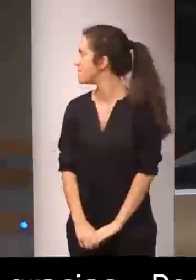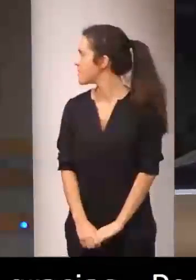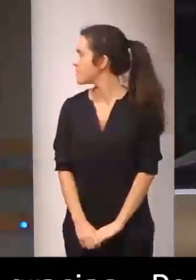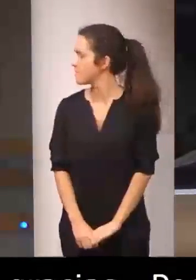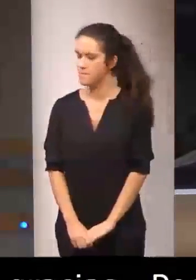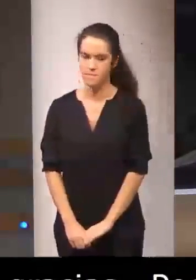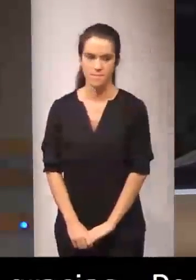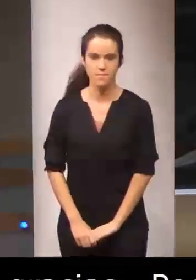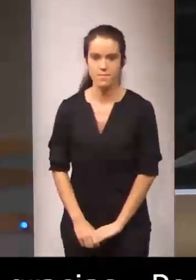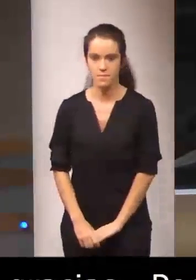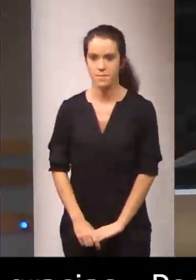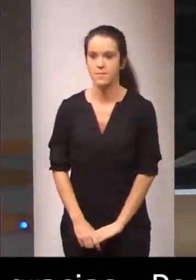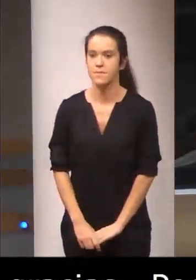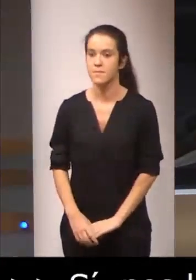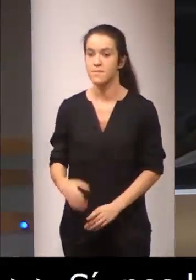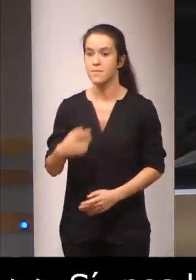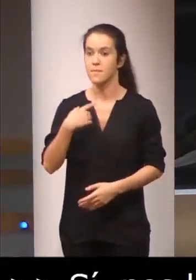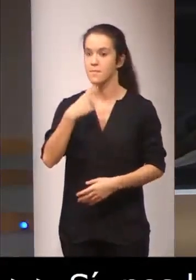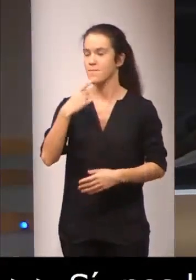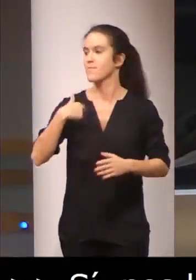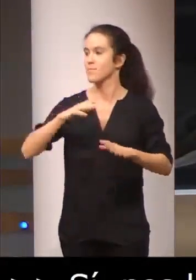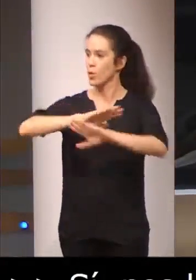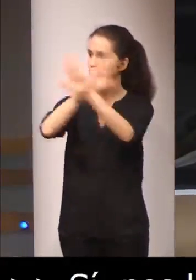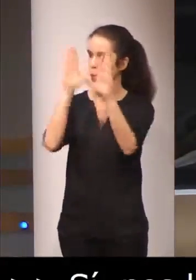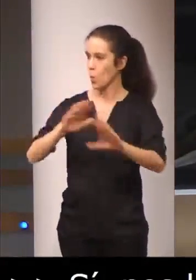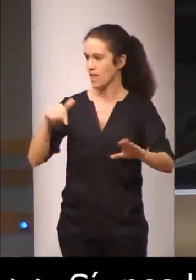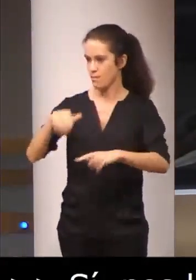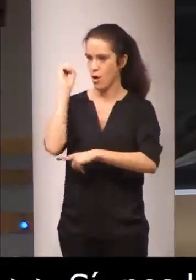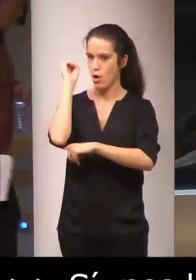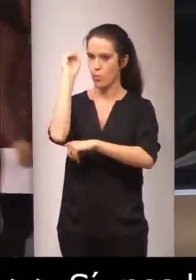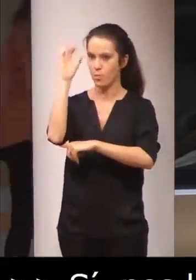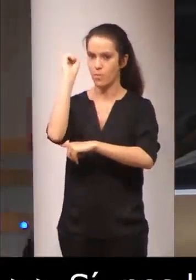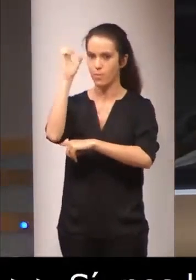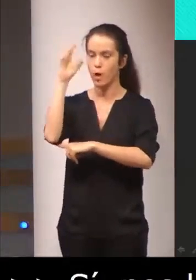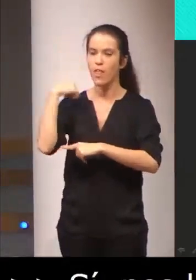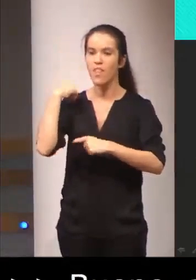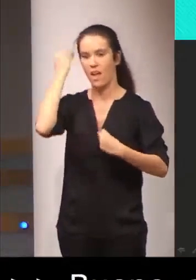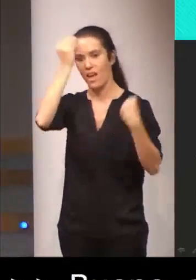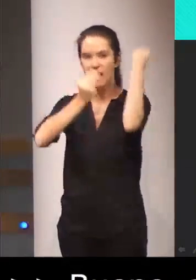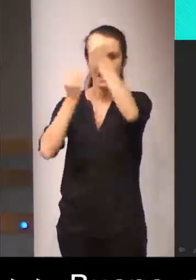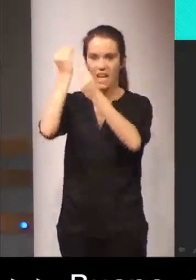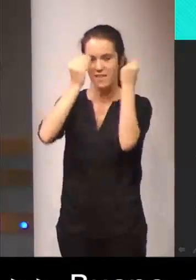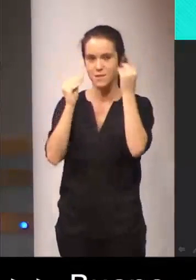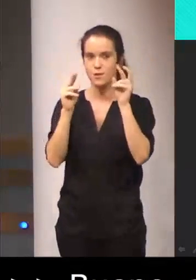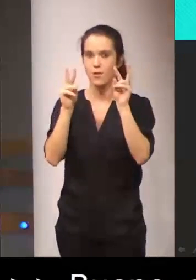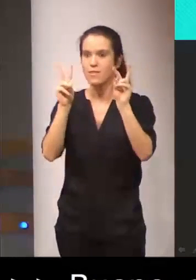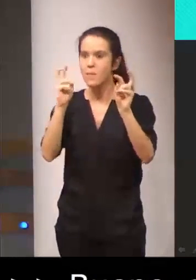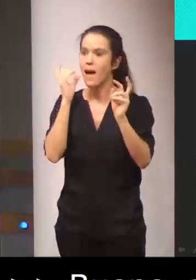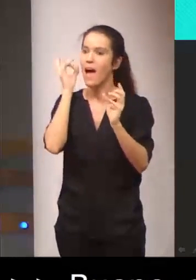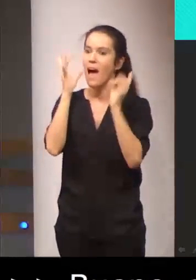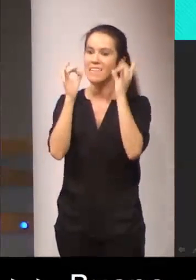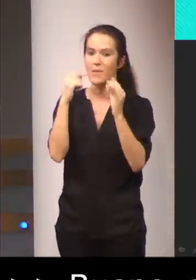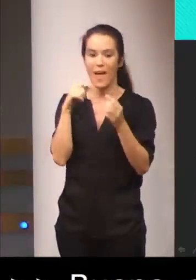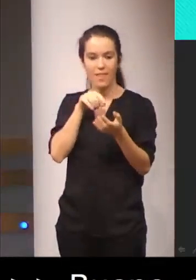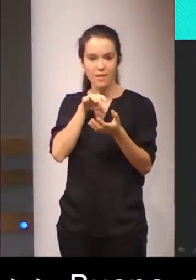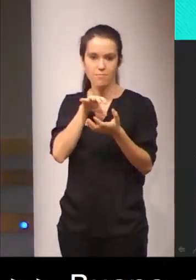Bueno, acabamos, como decía, con la última ponencia, reflexiones sobre las actividades en torno a la lengua